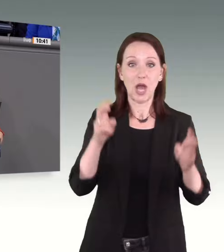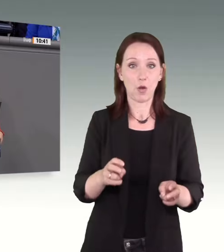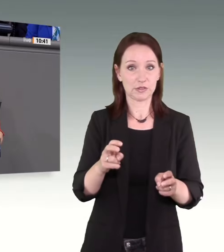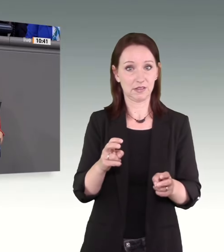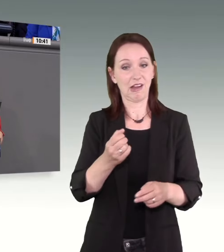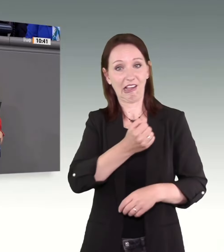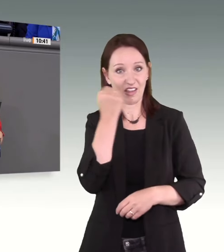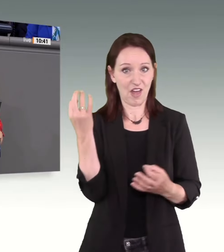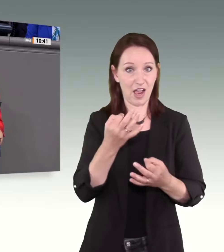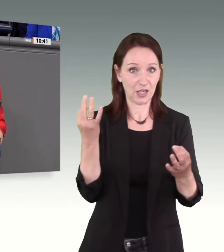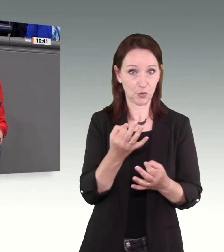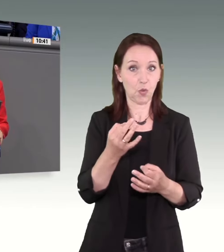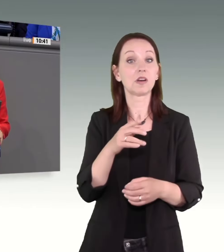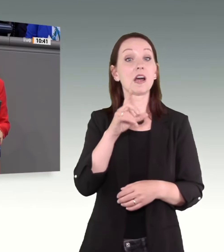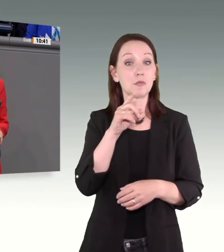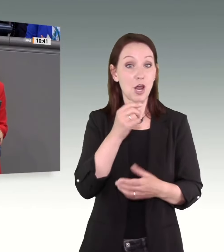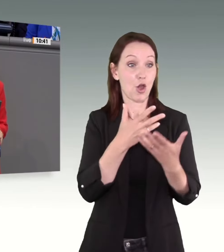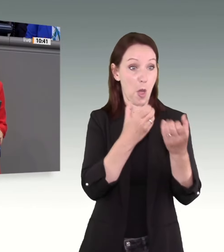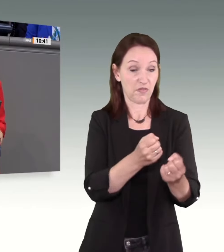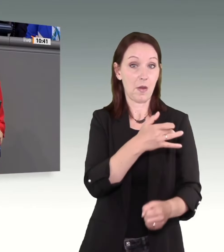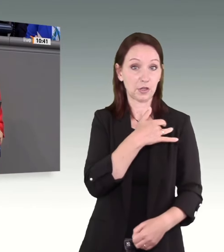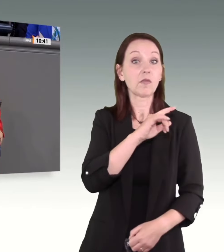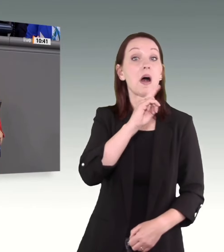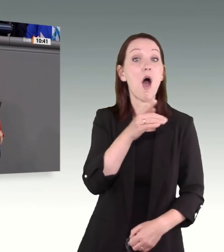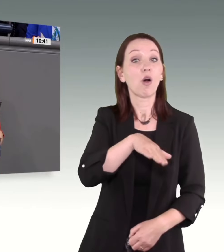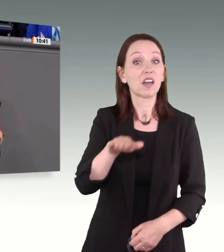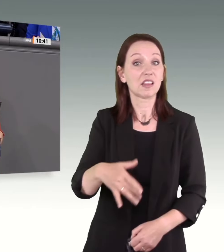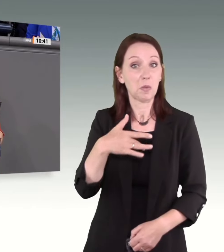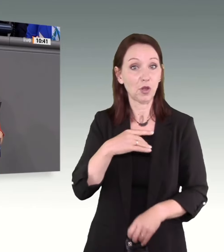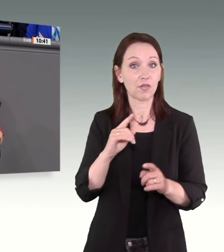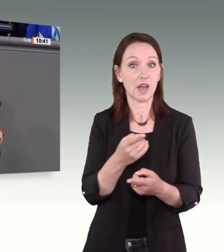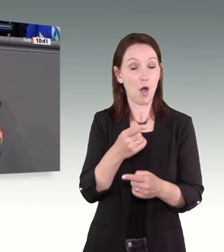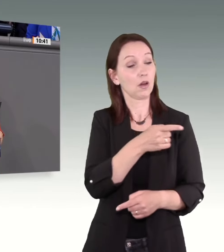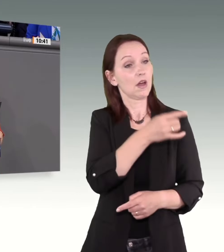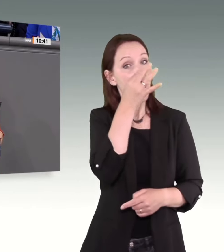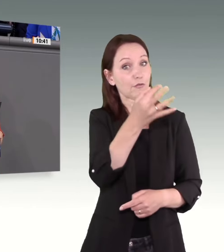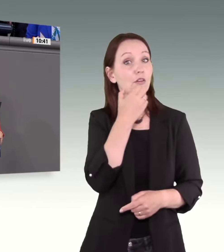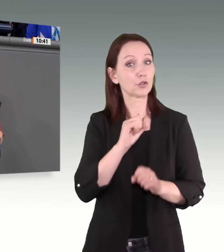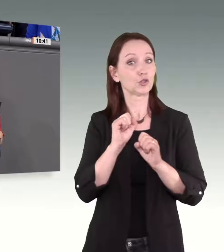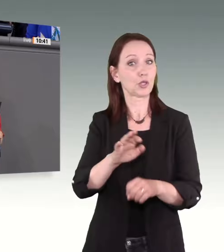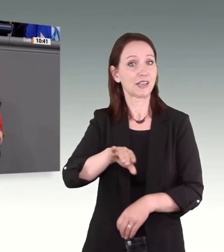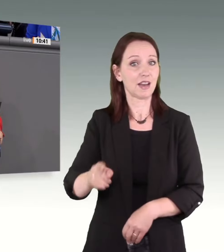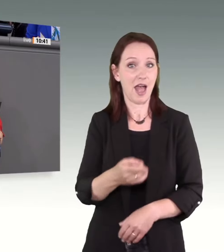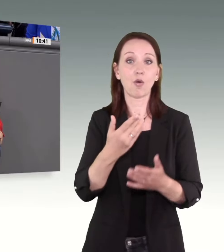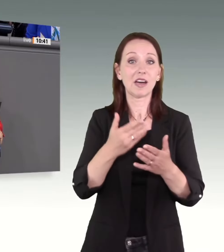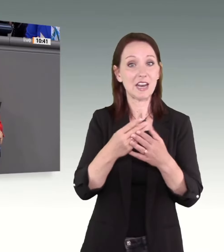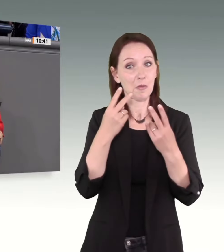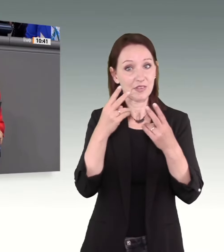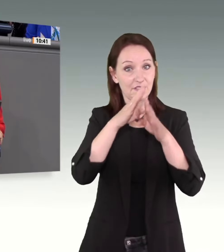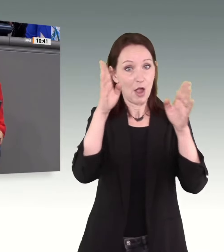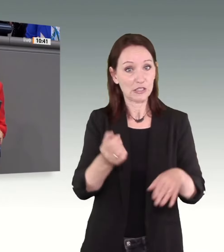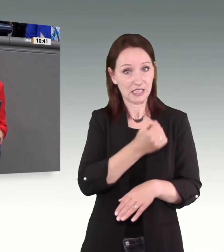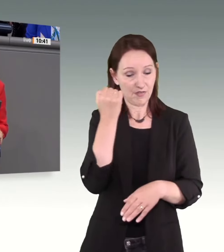die sie laut Ihrem Entwurf auch schützen wollen. Aus diesem Grund müssen Fälle von häuslicher Gewalt im Sorge- und Umgangsrecht zwingend berücksichtigt werden.